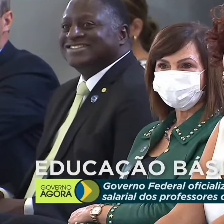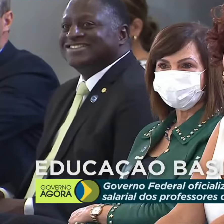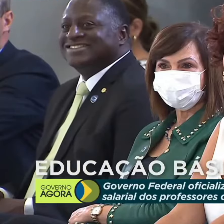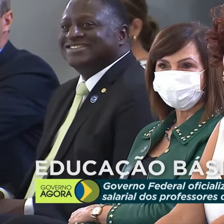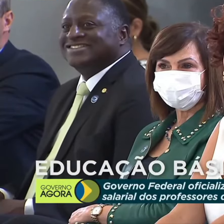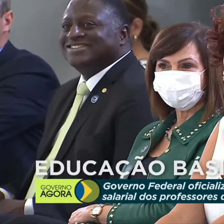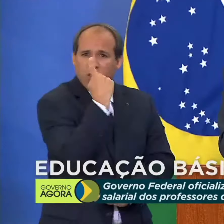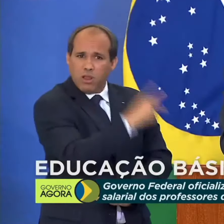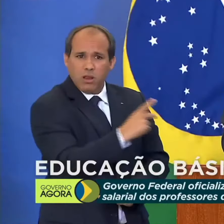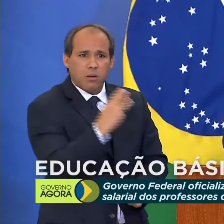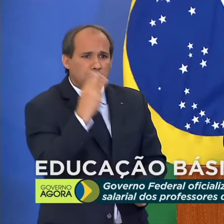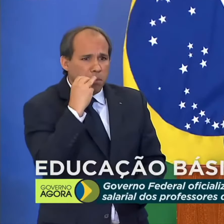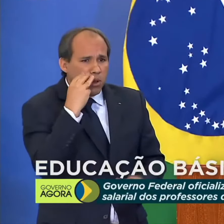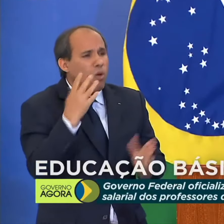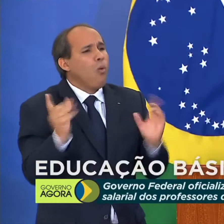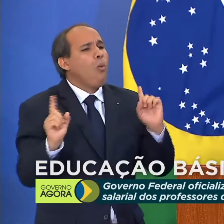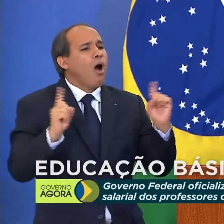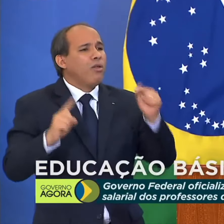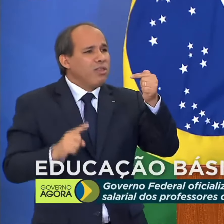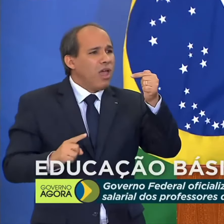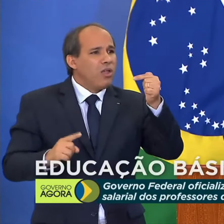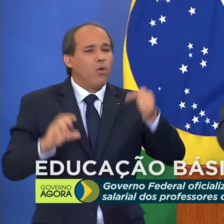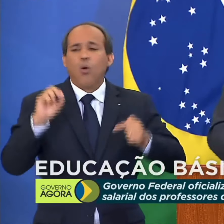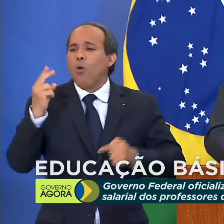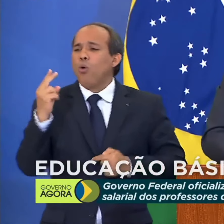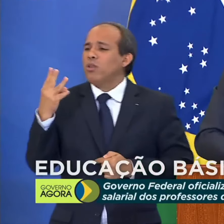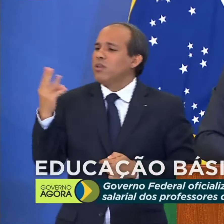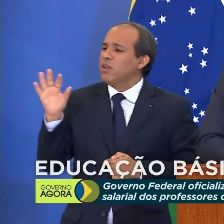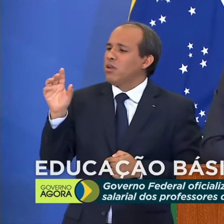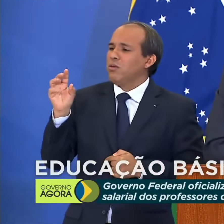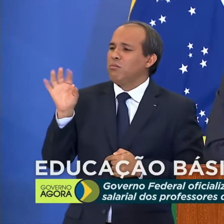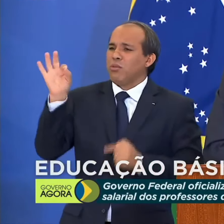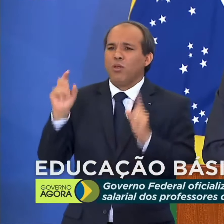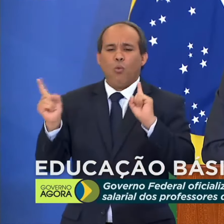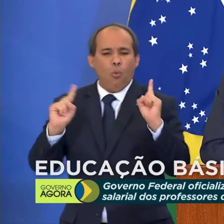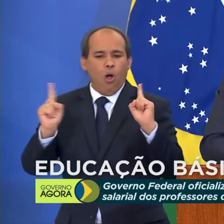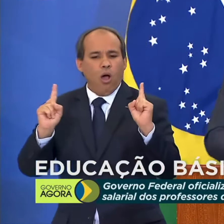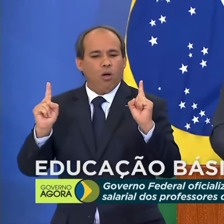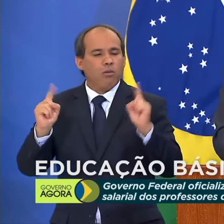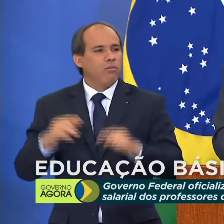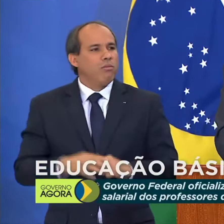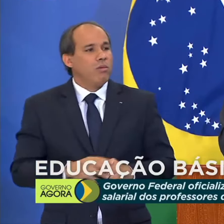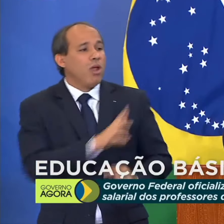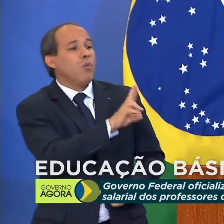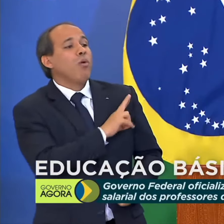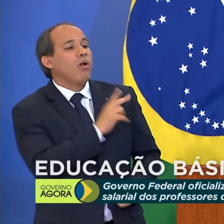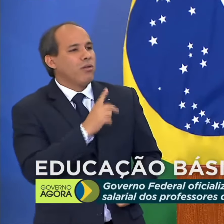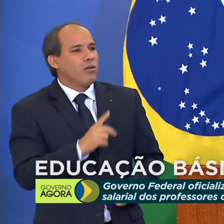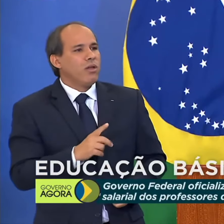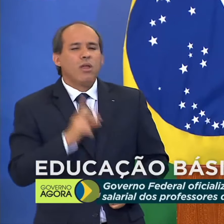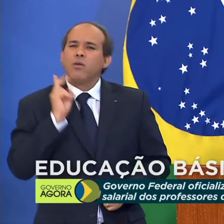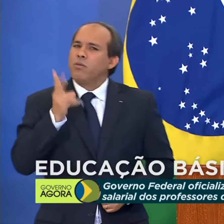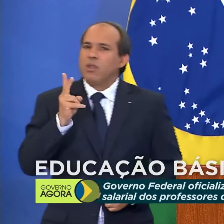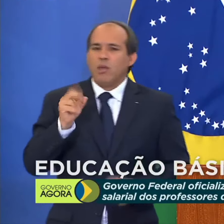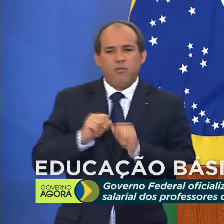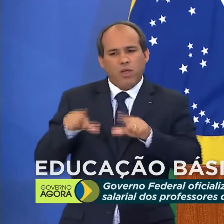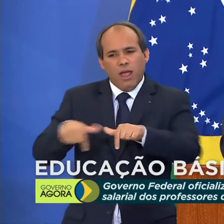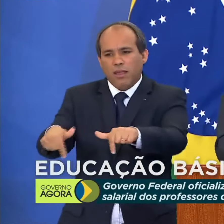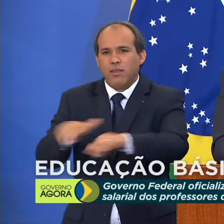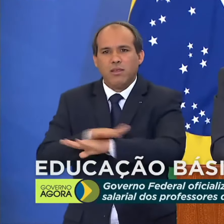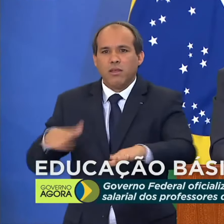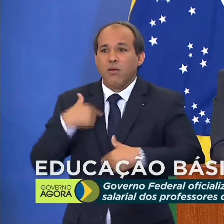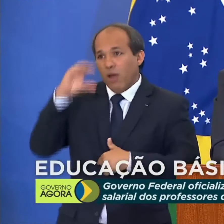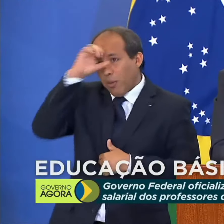E daí, Milton, 7% ou 33%. E eu sempre fiz uma coisa na minha vida, sempre, aprendi cedo,